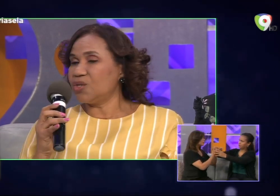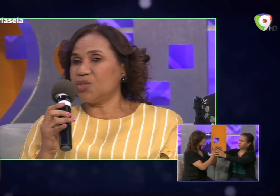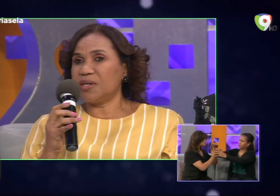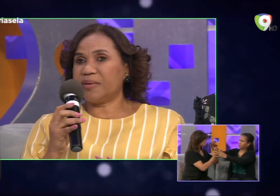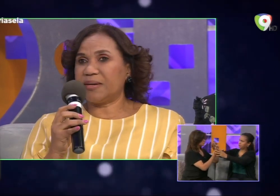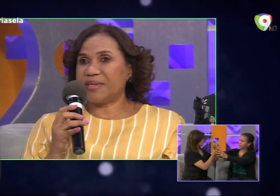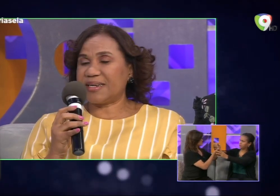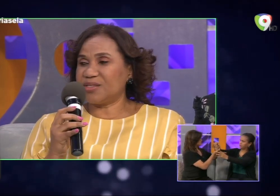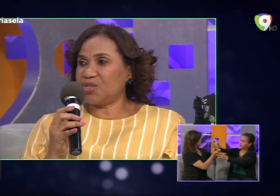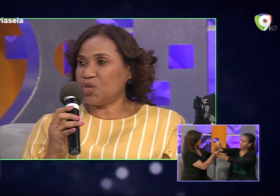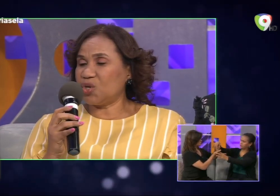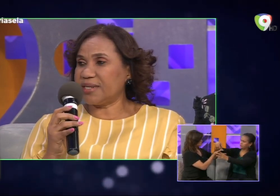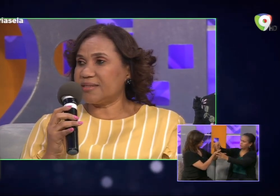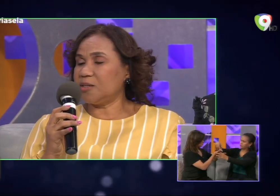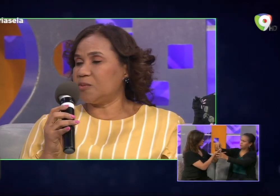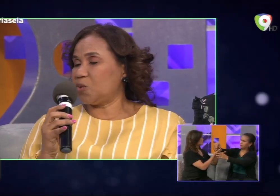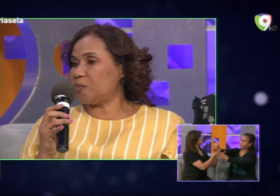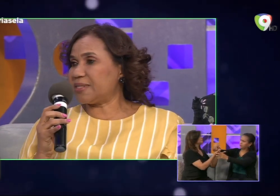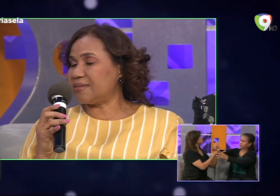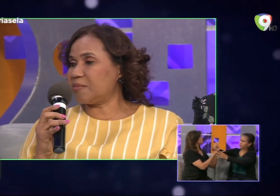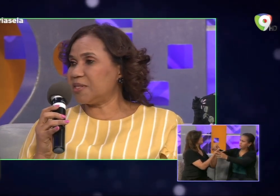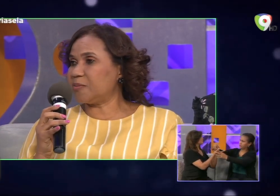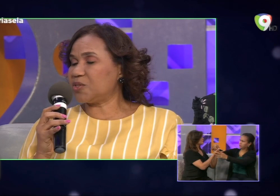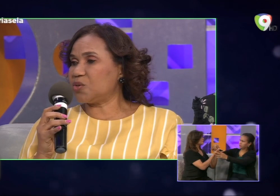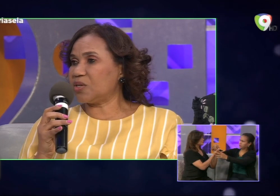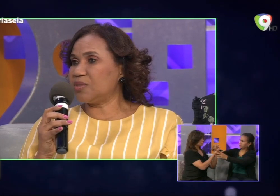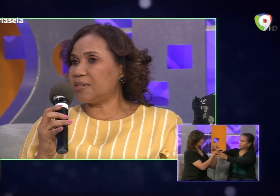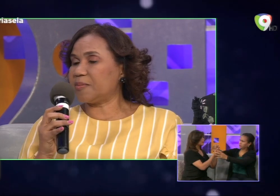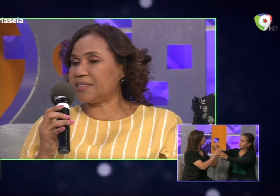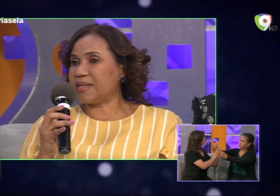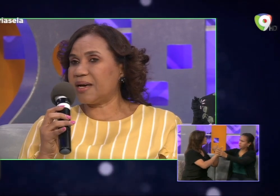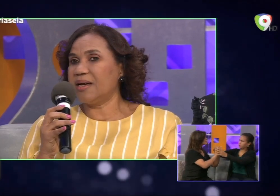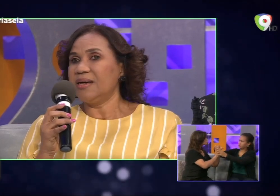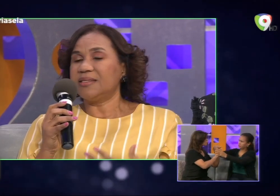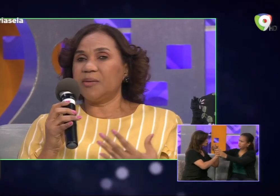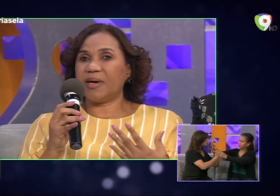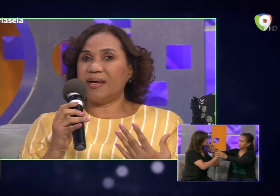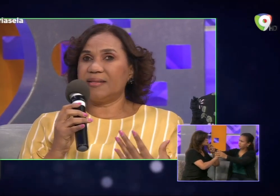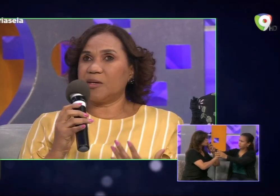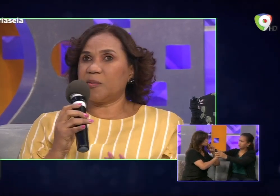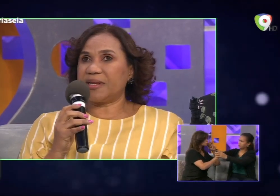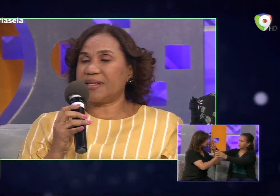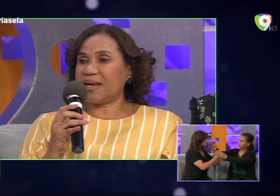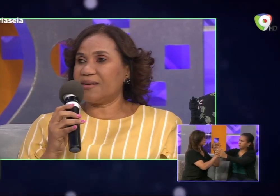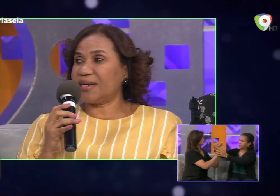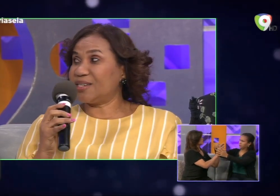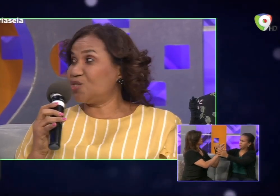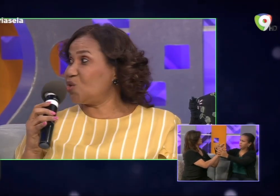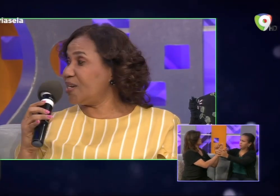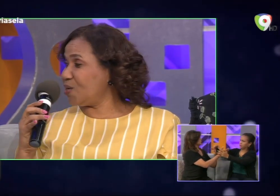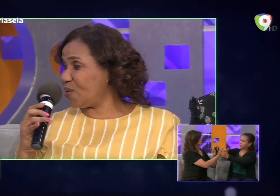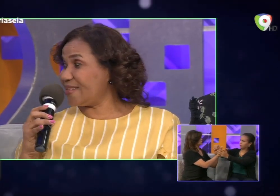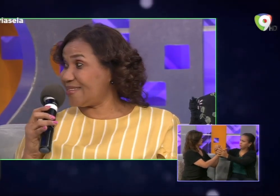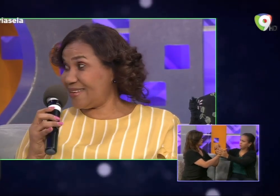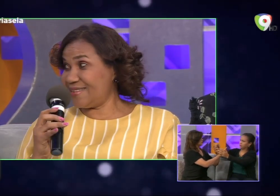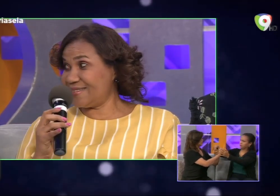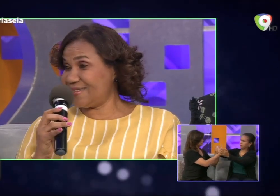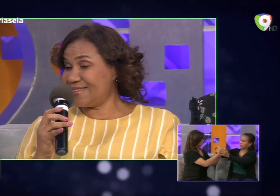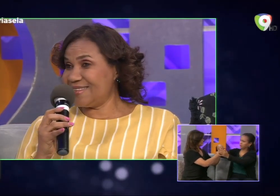donde van a ver canciones y son precisamente personas con discapacidad se va a interpretar una canción en lengua de señas hay que